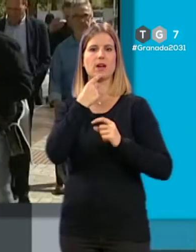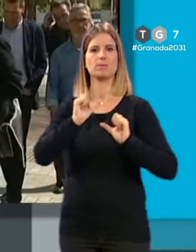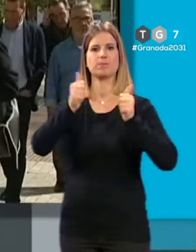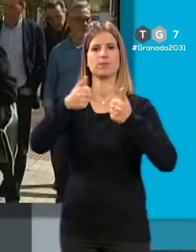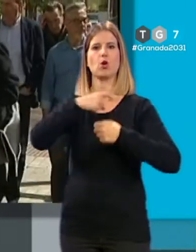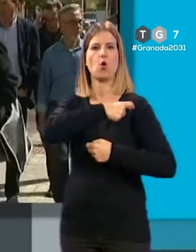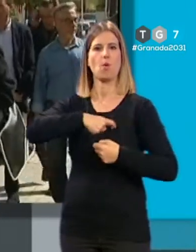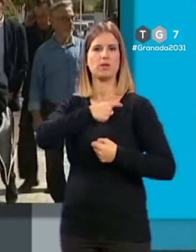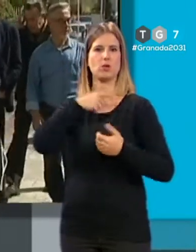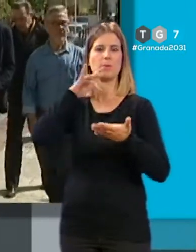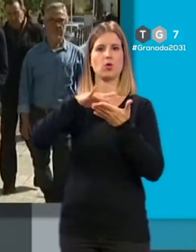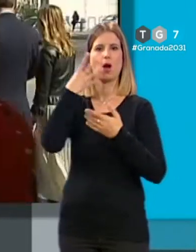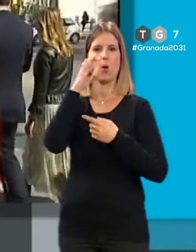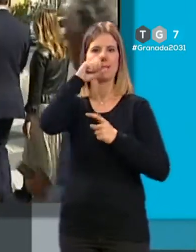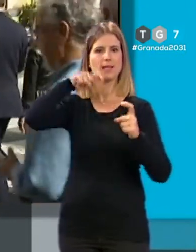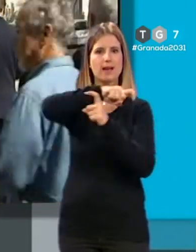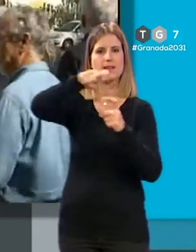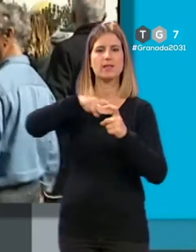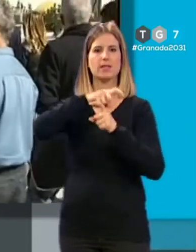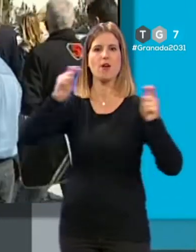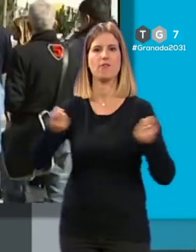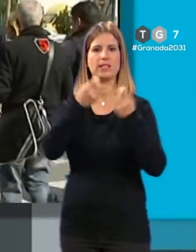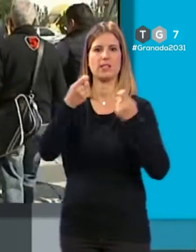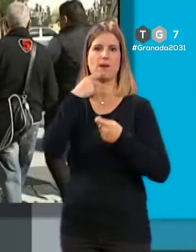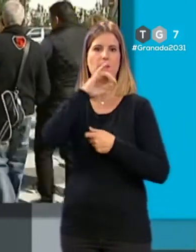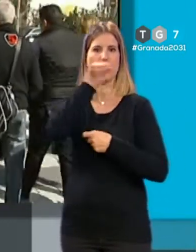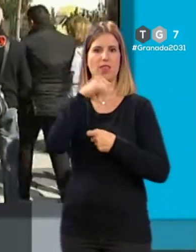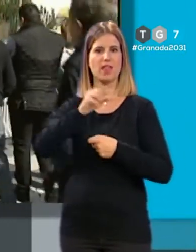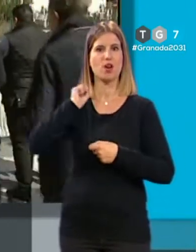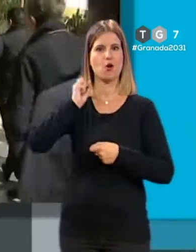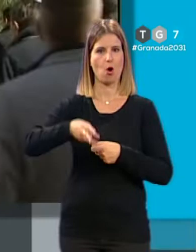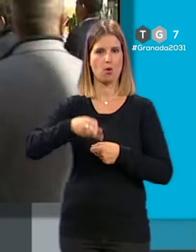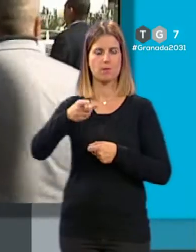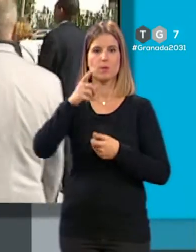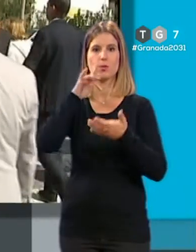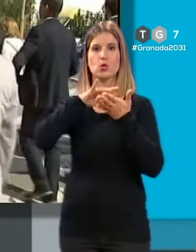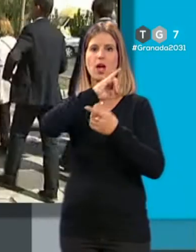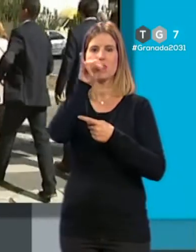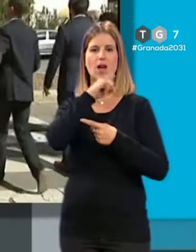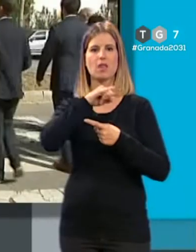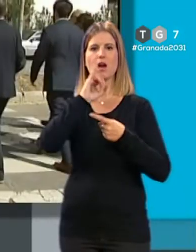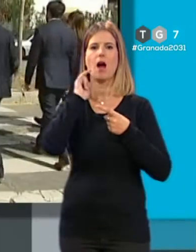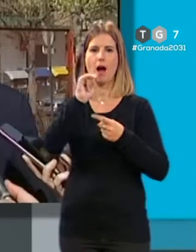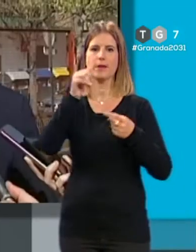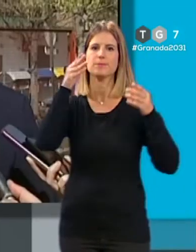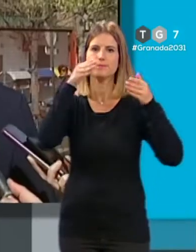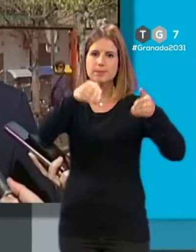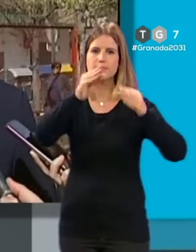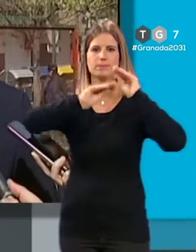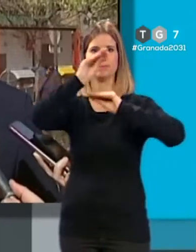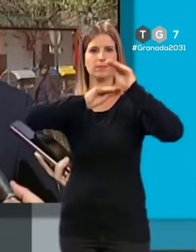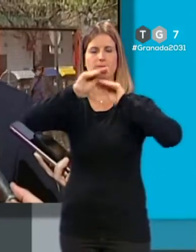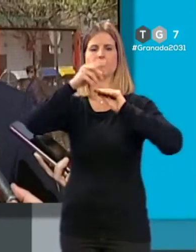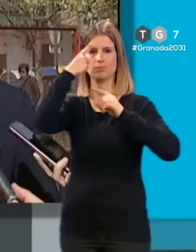la celebración del 40 aniversario del Festival Zaidín Rock. El Zaidín está teniendo una serie de actuaciones que entendemos que lo van a